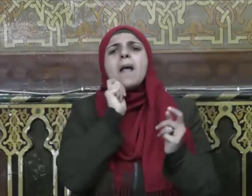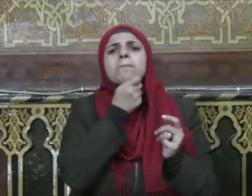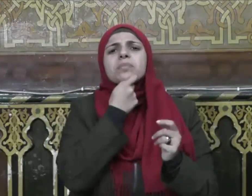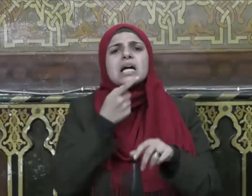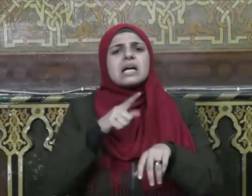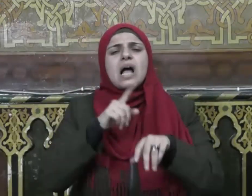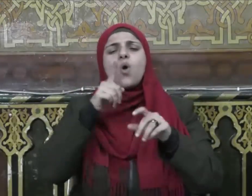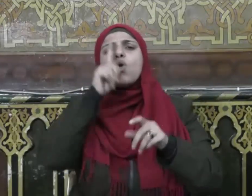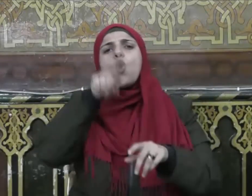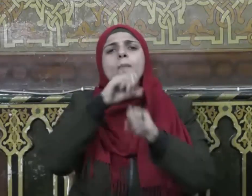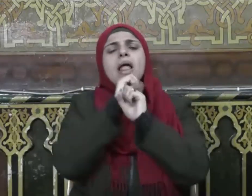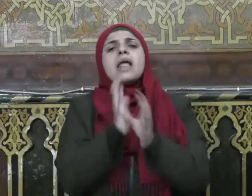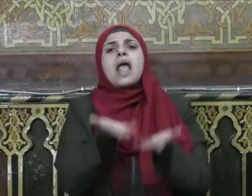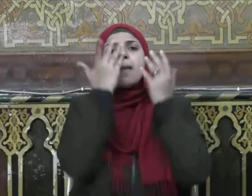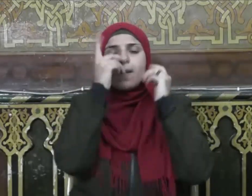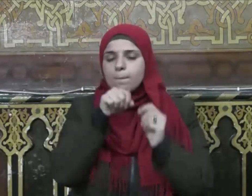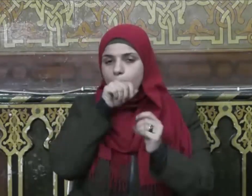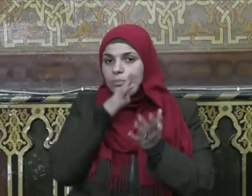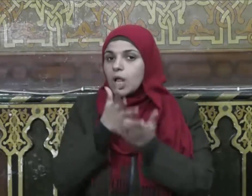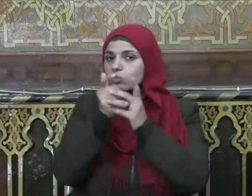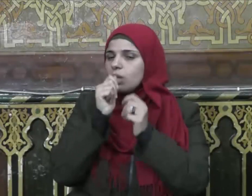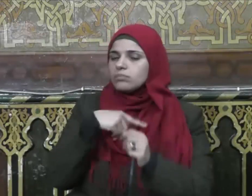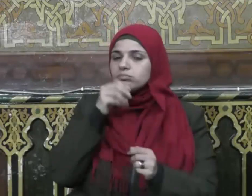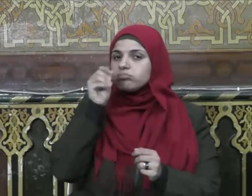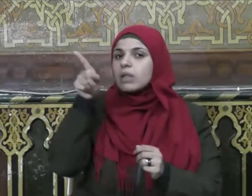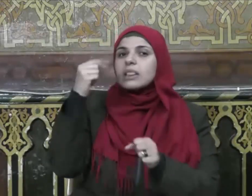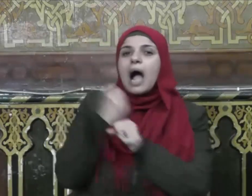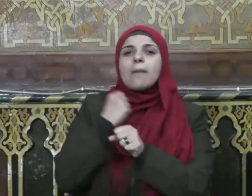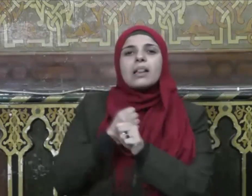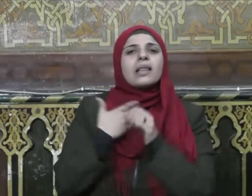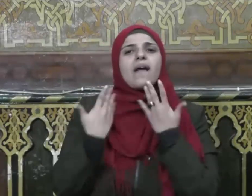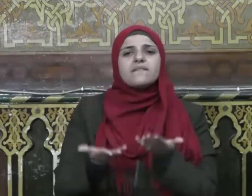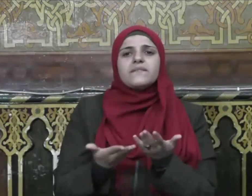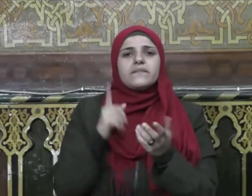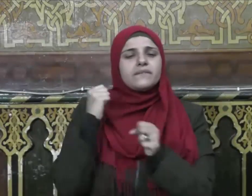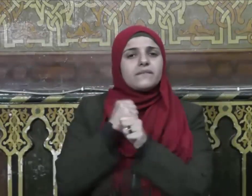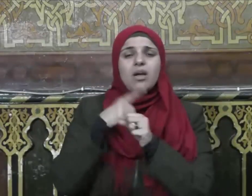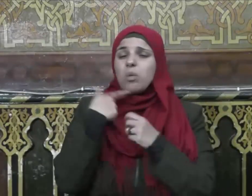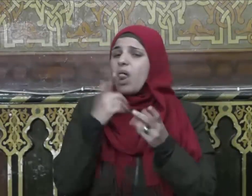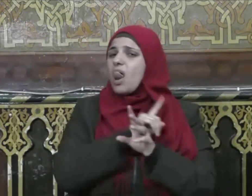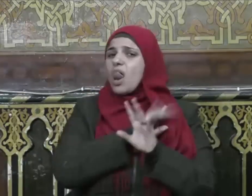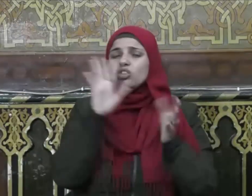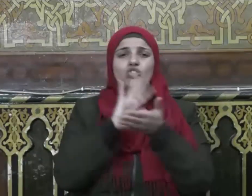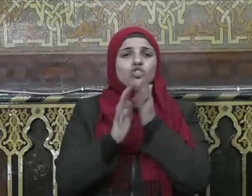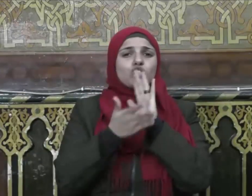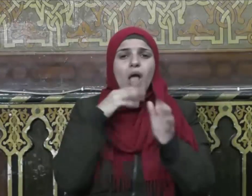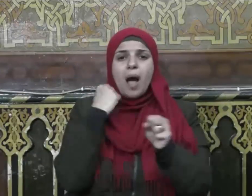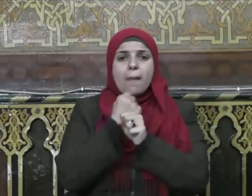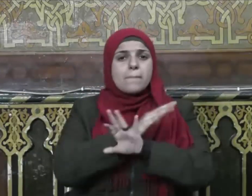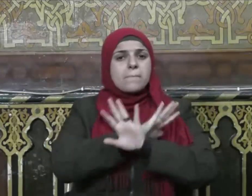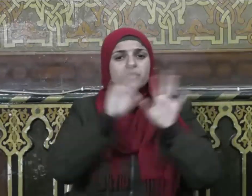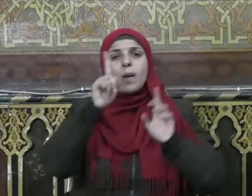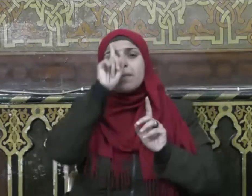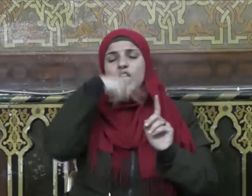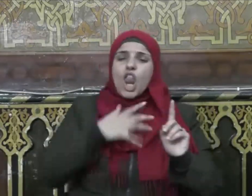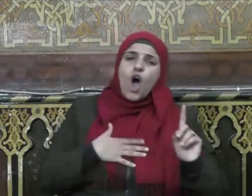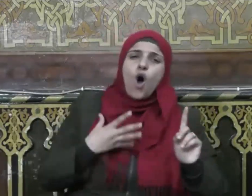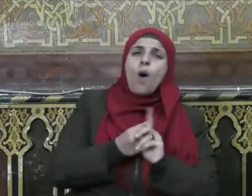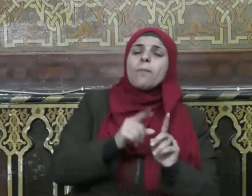صلى الله عليه وسلم وماذا أعددت لها قال لا شيء إلا أني أحب الله ورسوله